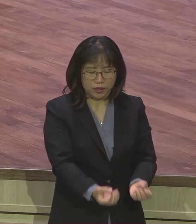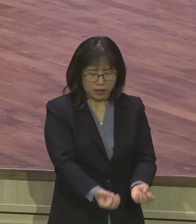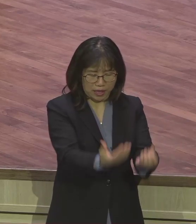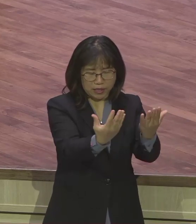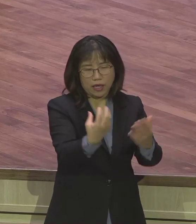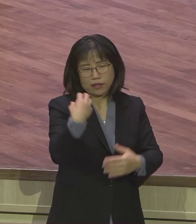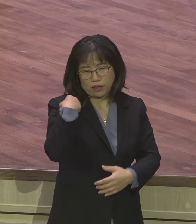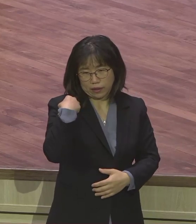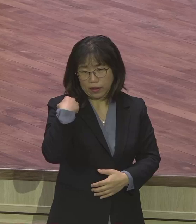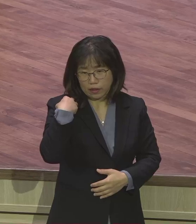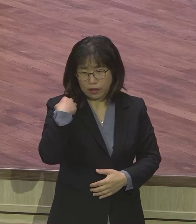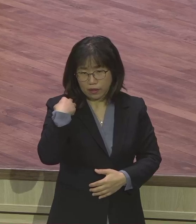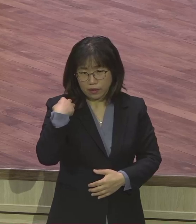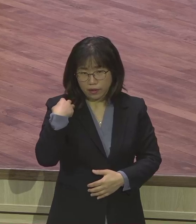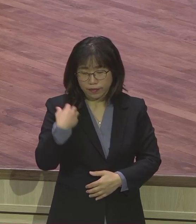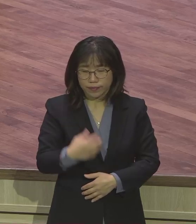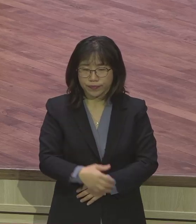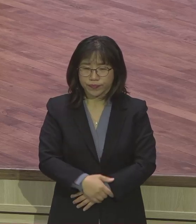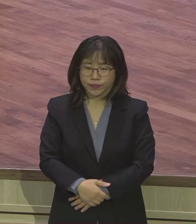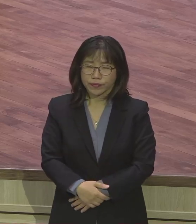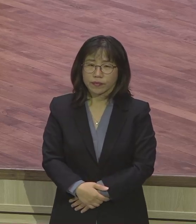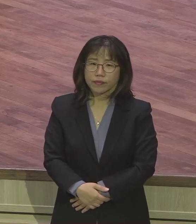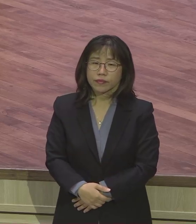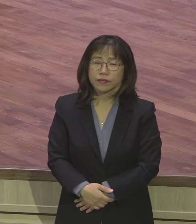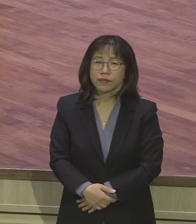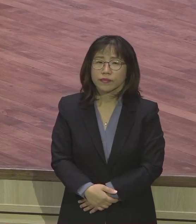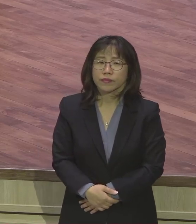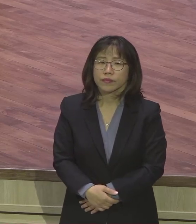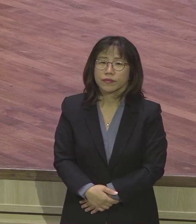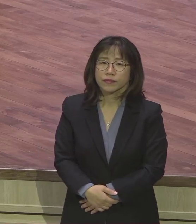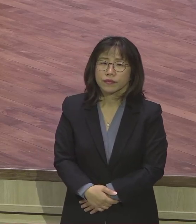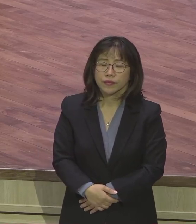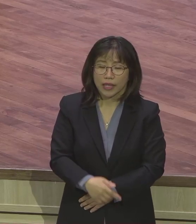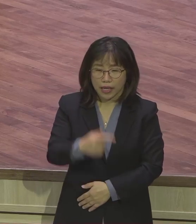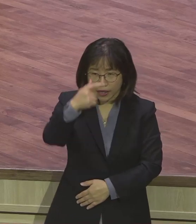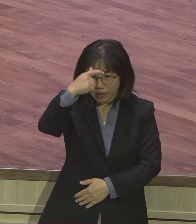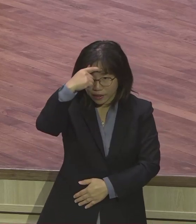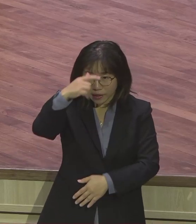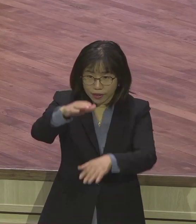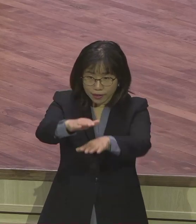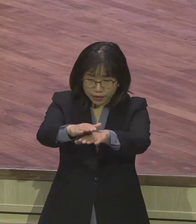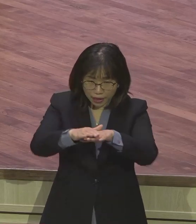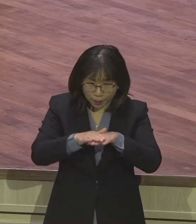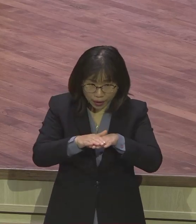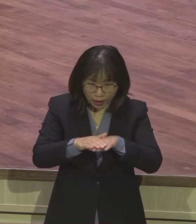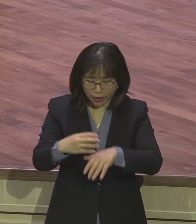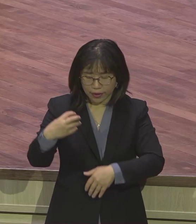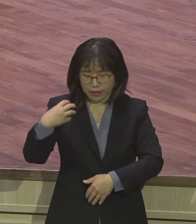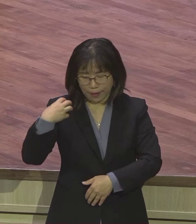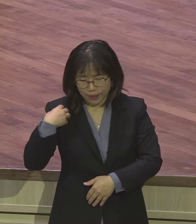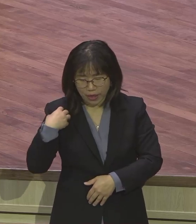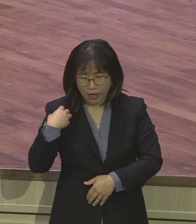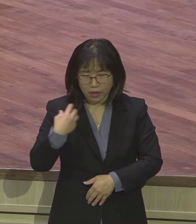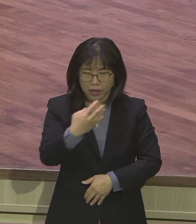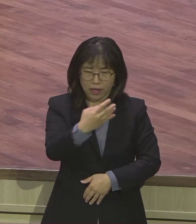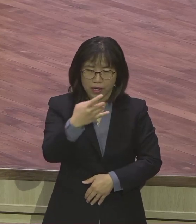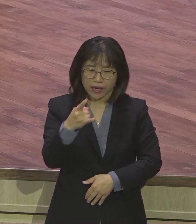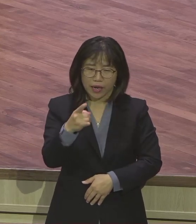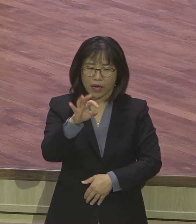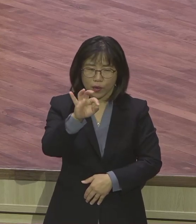집화만 제사권이 있습니다. 제사장. 그러니까 예배를 인도하는 제사권이란 말이에요. 그러니까 부모님들이 누구냐. 레위